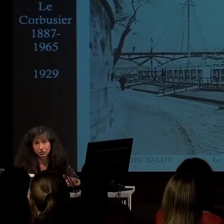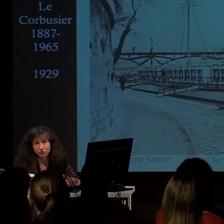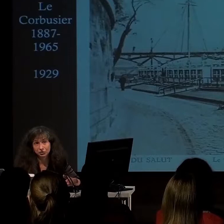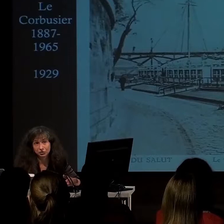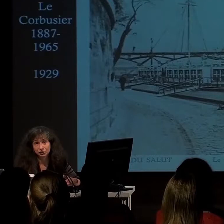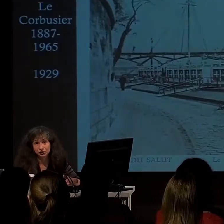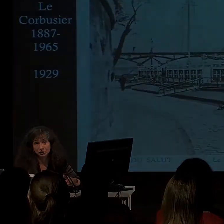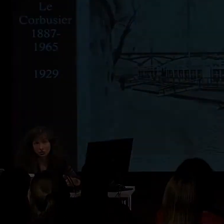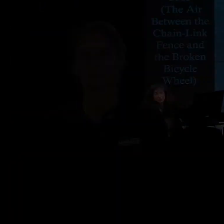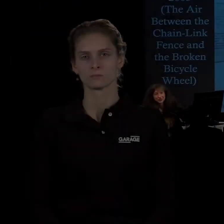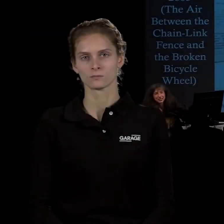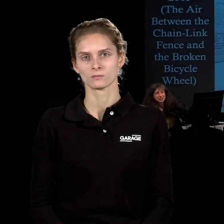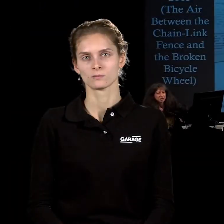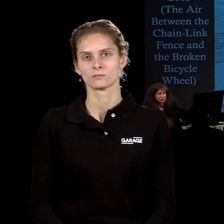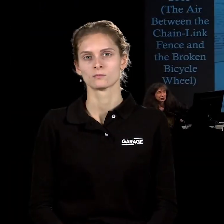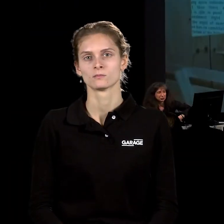мост через реку.